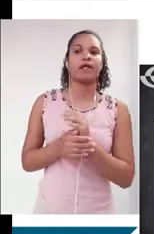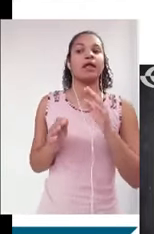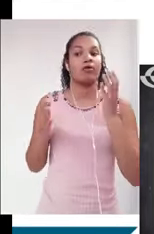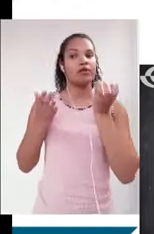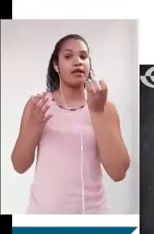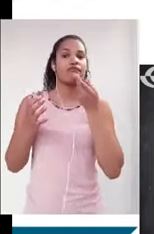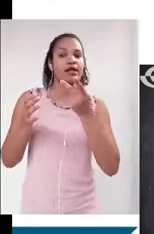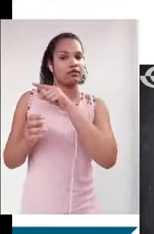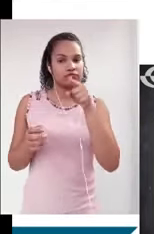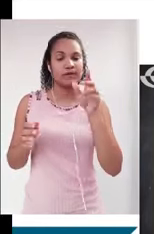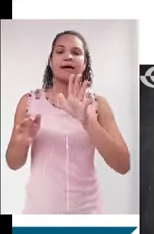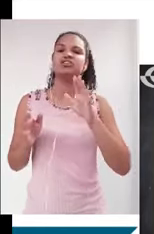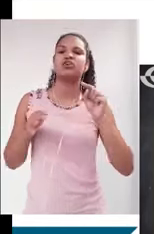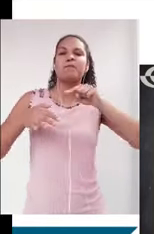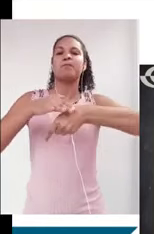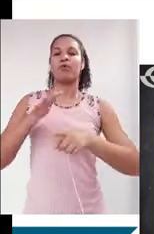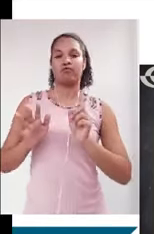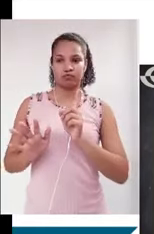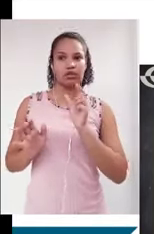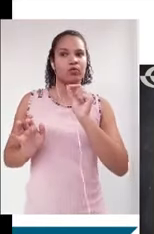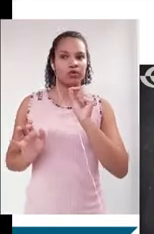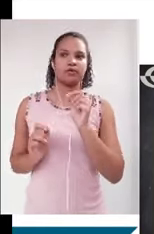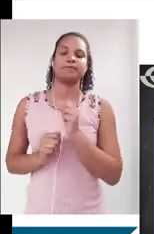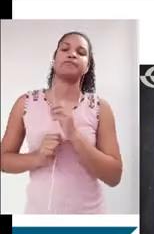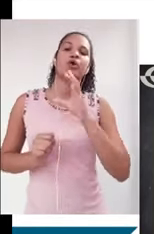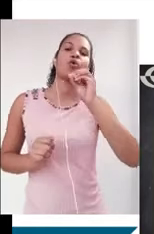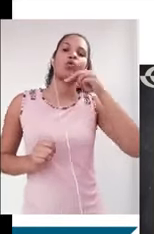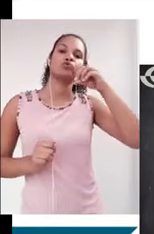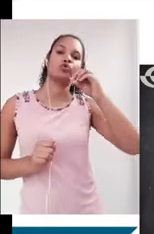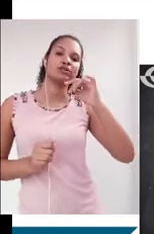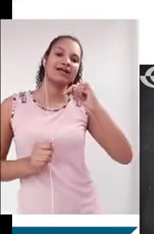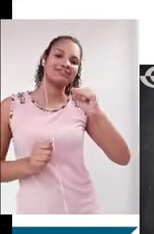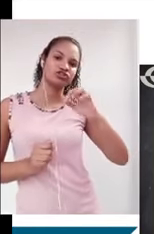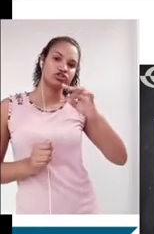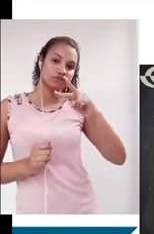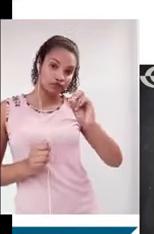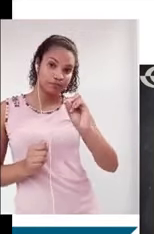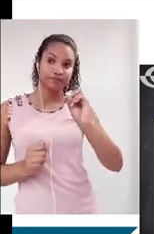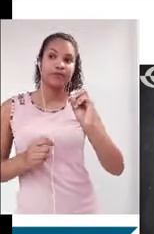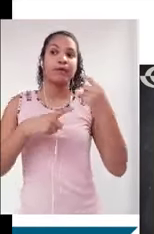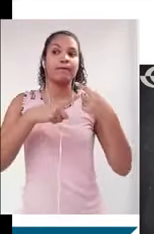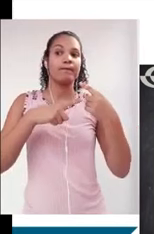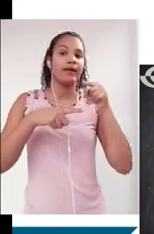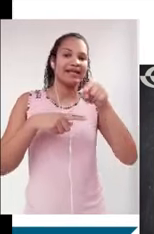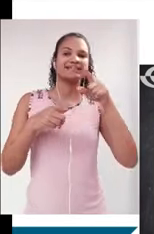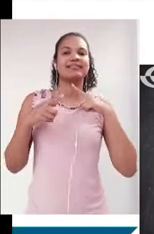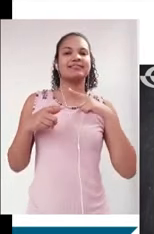mas não me aprofundar, é em relação aos temas conotativos. Já explico o porquê. Os temas conotativos, eles têm uma abordagem, né, a